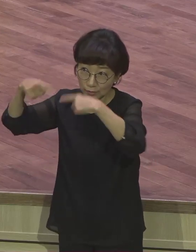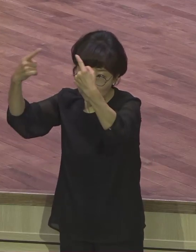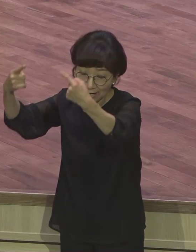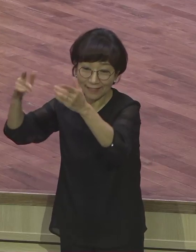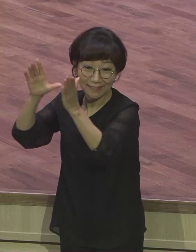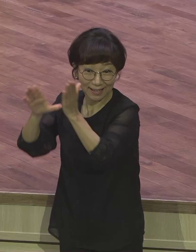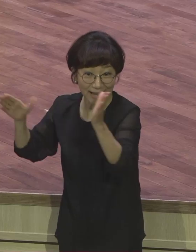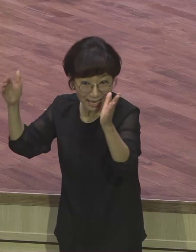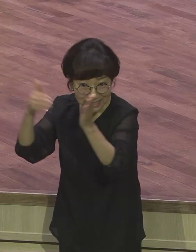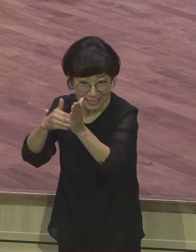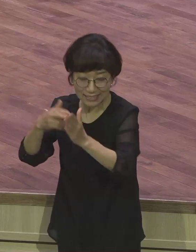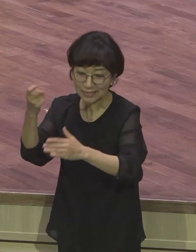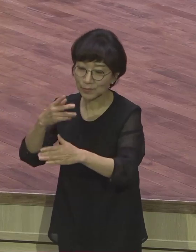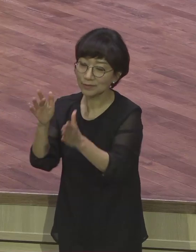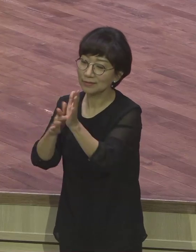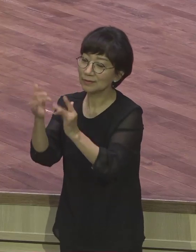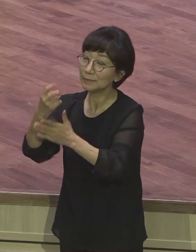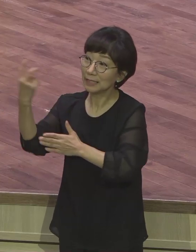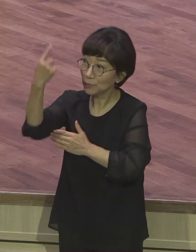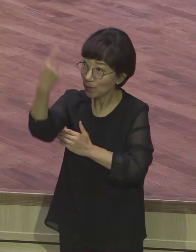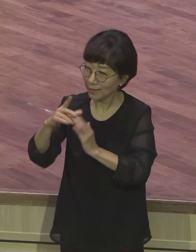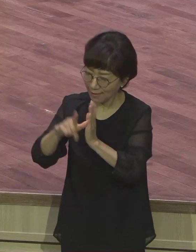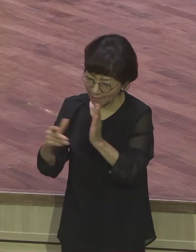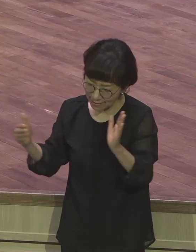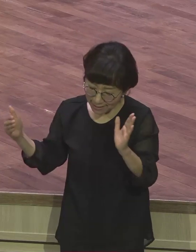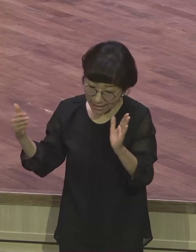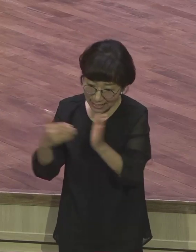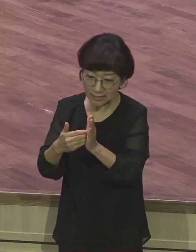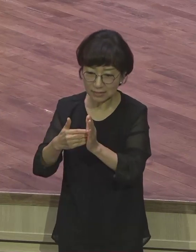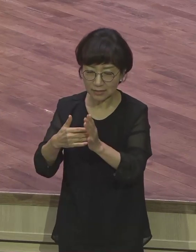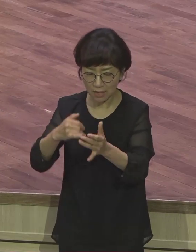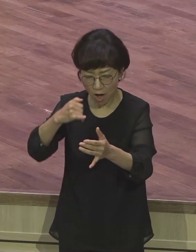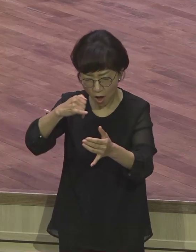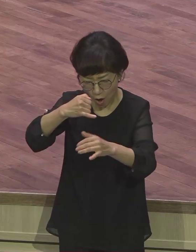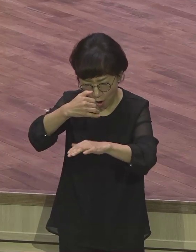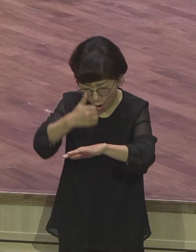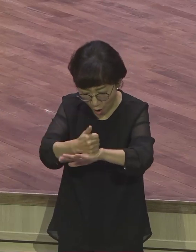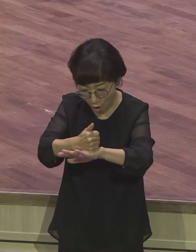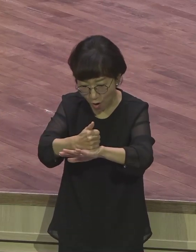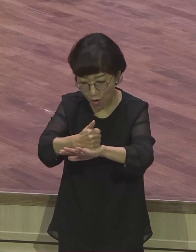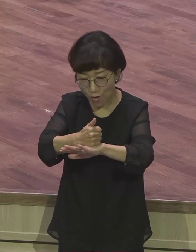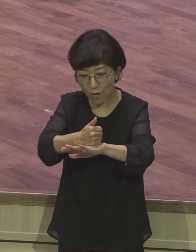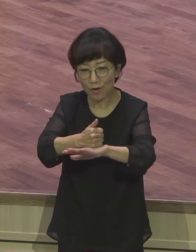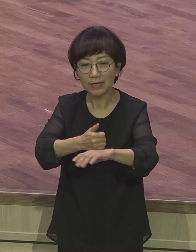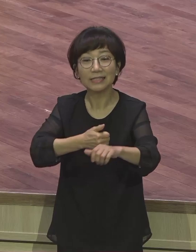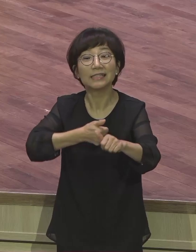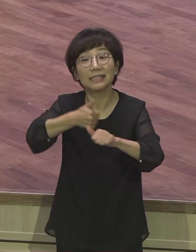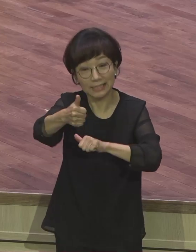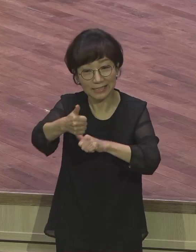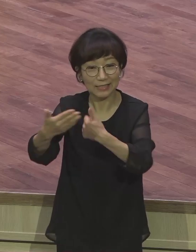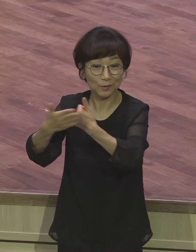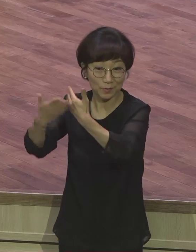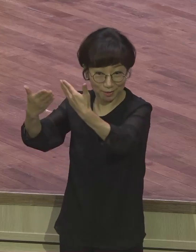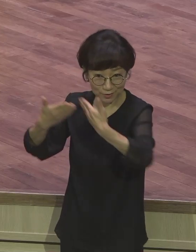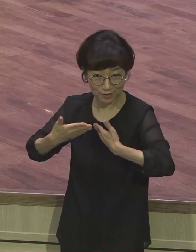분명히 승리하게 하신다. 우리의 삶을 끝까지 완벽하게 책임지시는